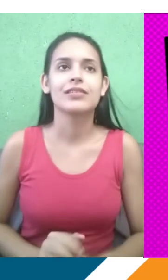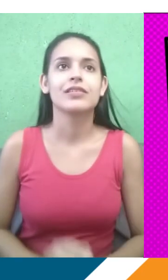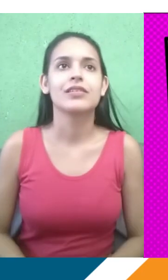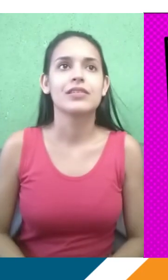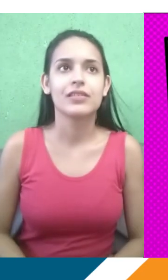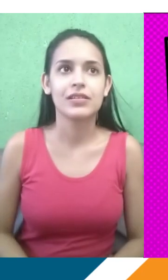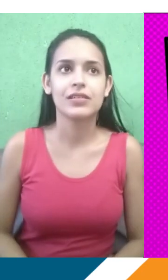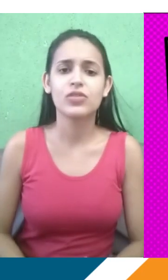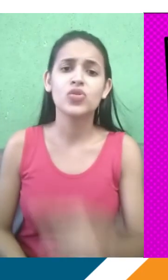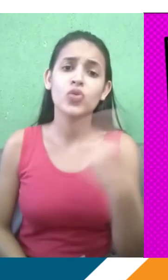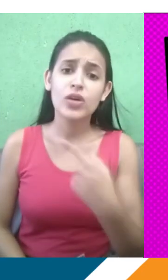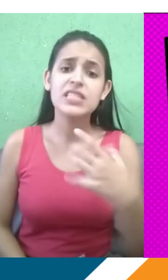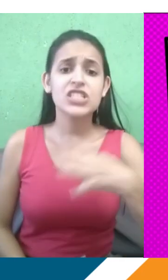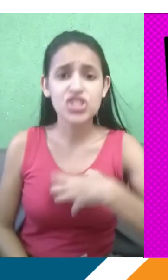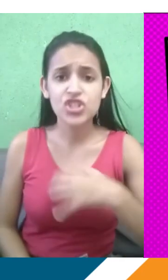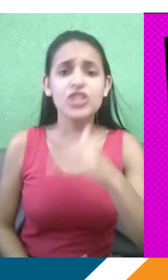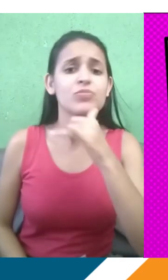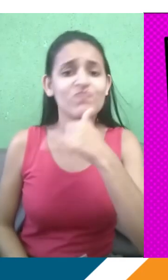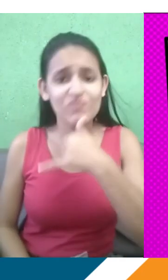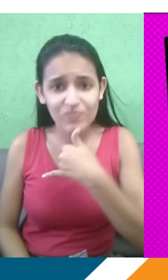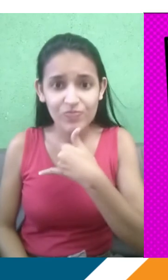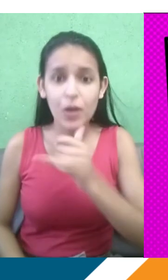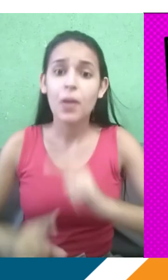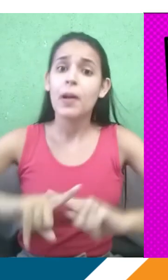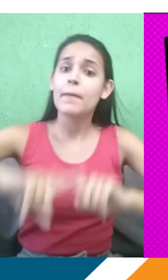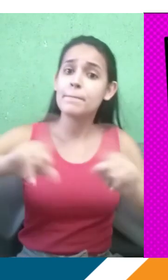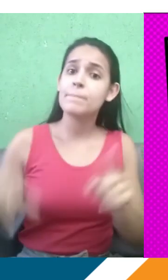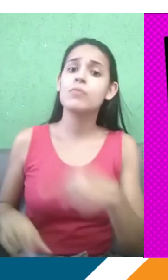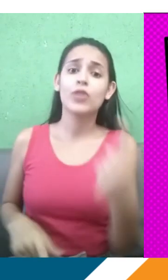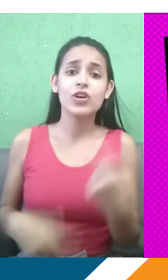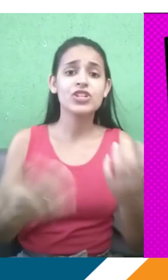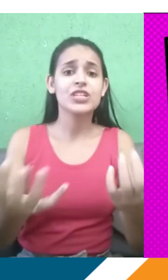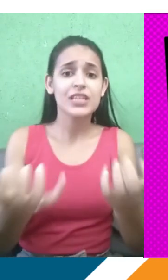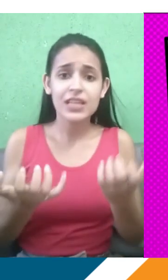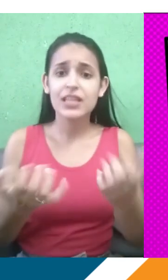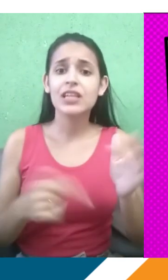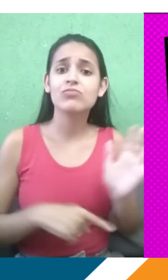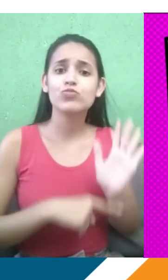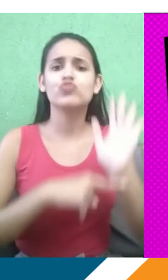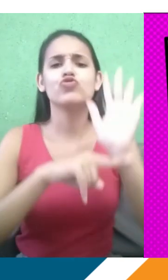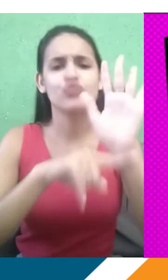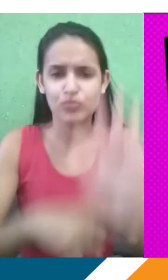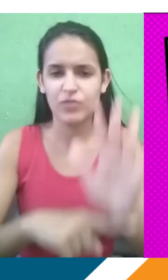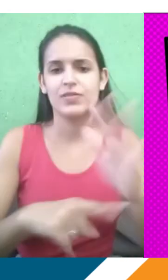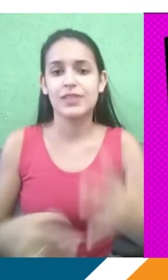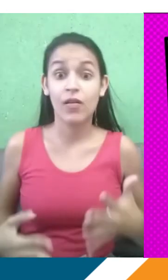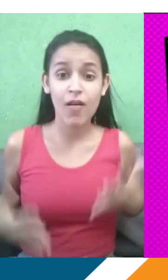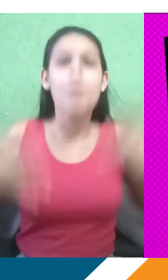desmotivado como um mediador, imaginei vocês como alunos tendo que lidar com essa perca de conteúdo. Então, assim, depois de vocês verem todos os desafios